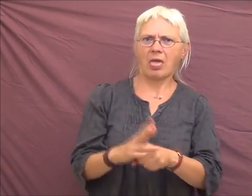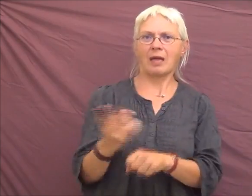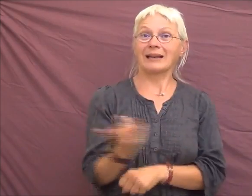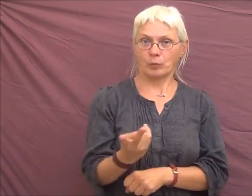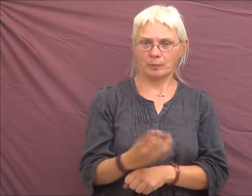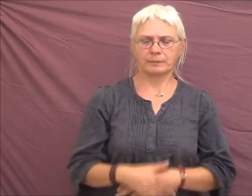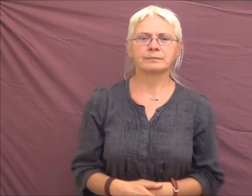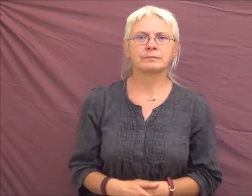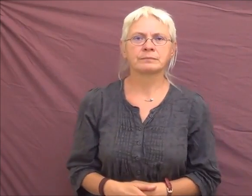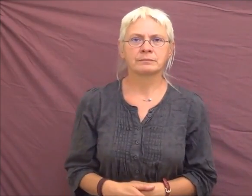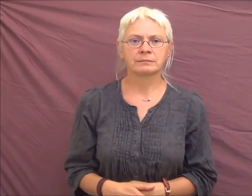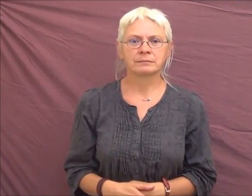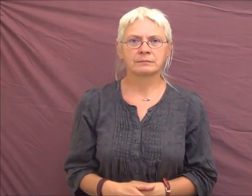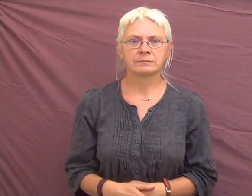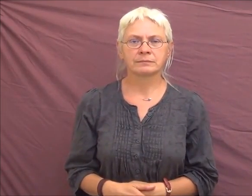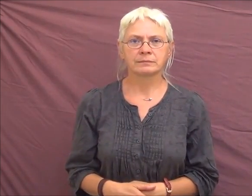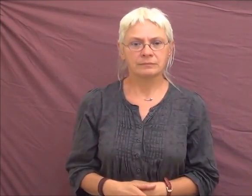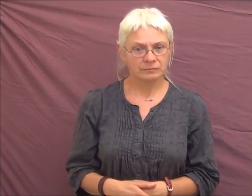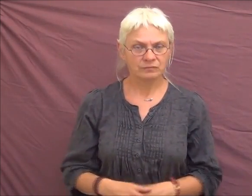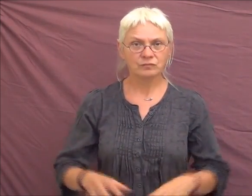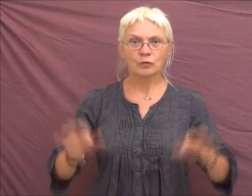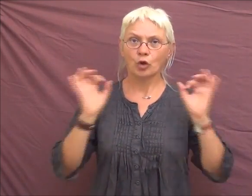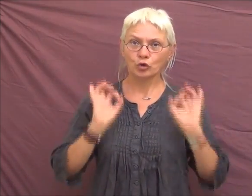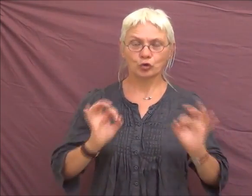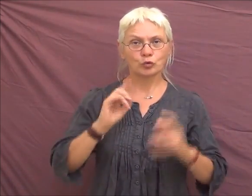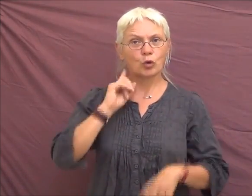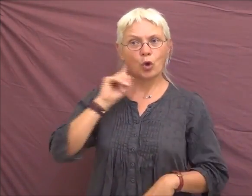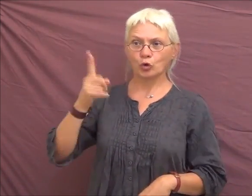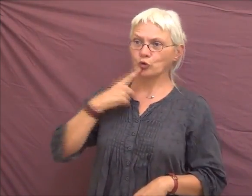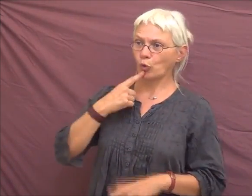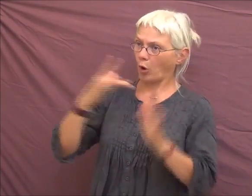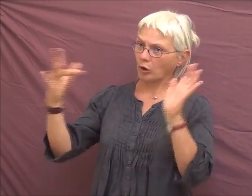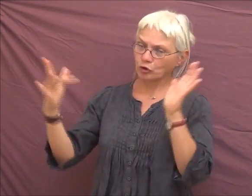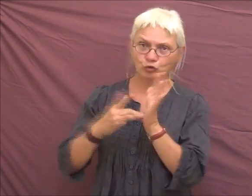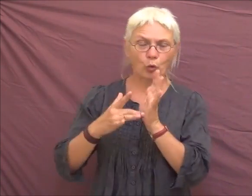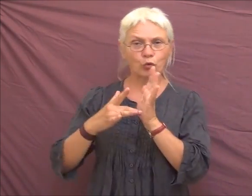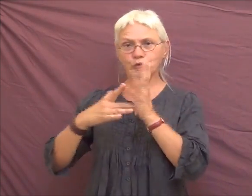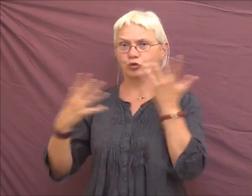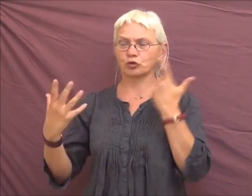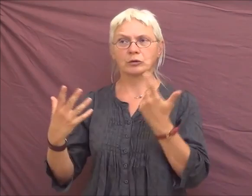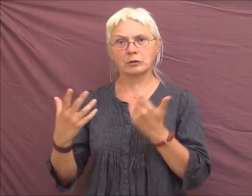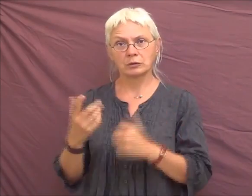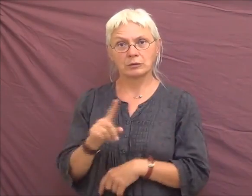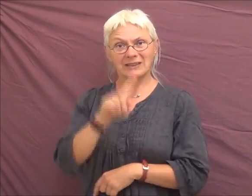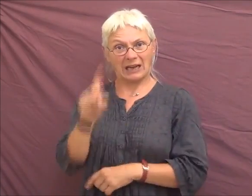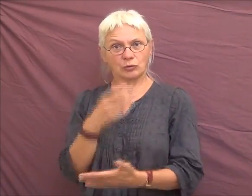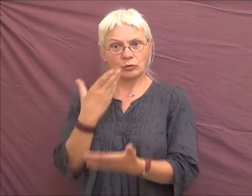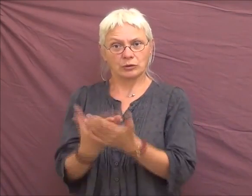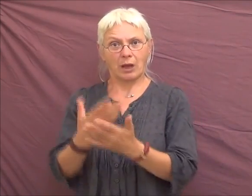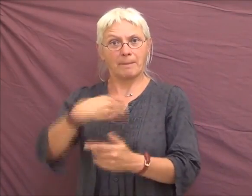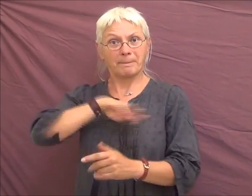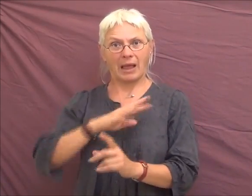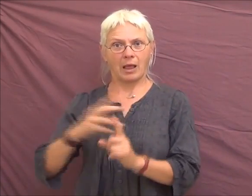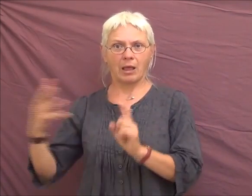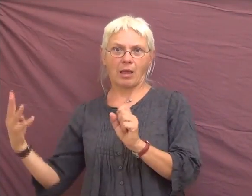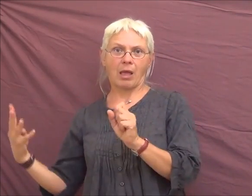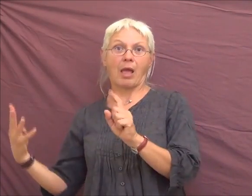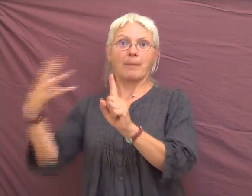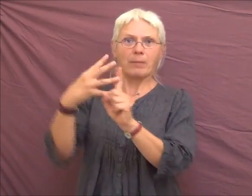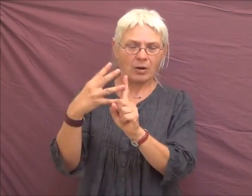En effet, les personnes sourdes sont traversées par cette question, au travers de l'implant cochléaire, presque systématiquement apposé à l'intérieur de la boîte crânienne des